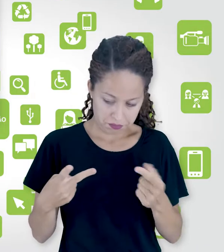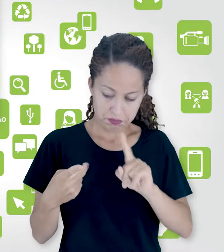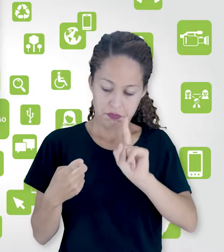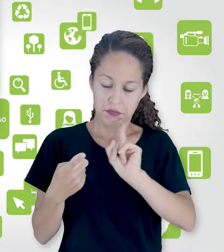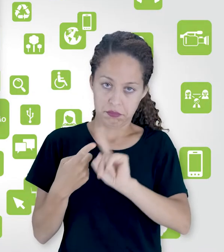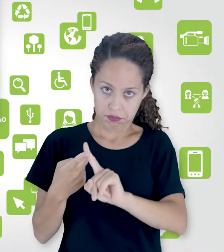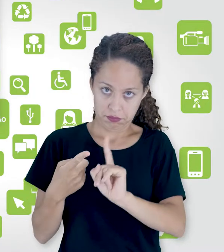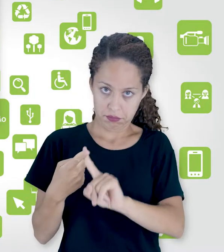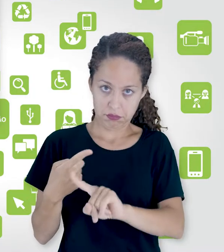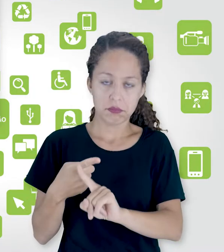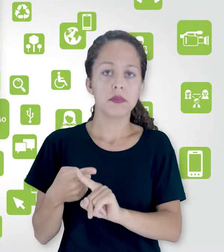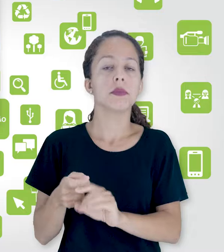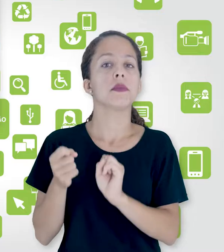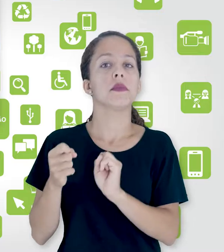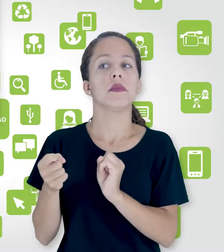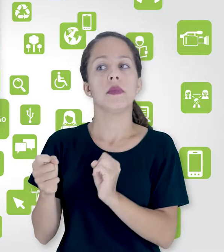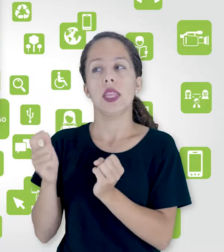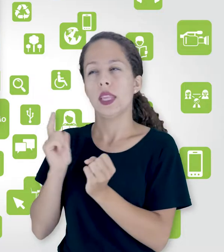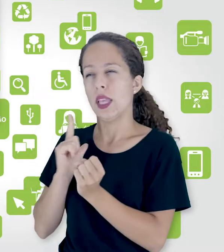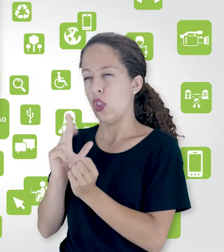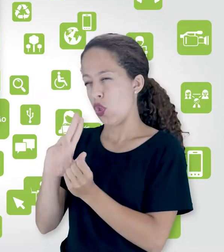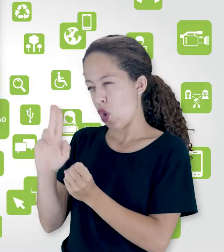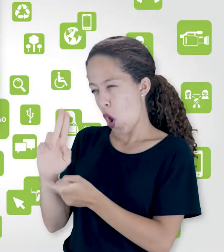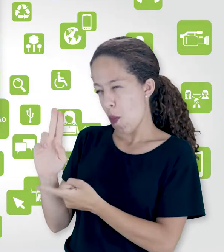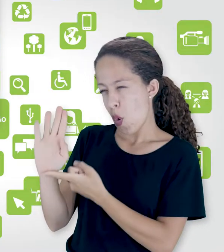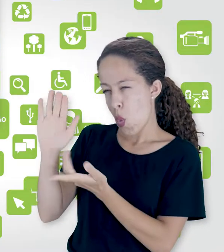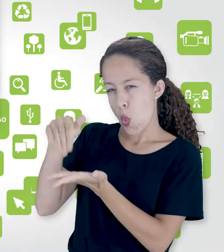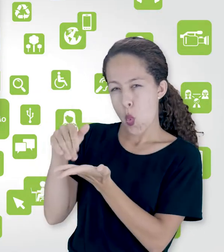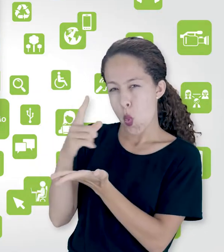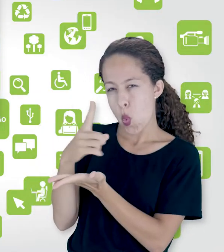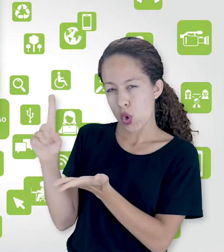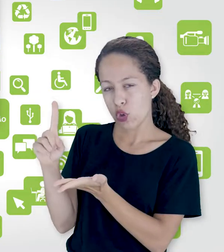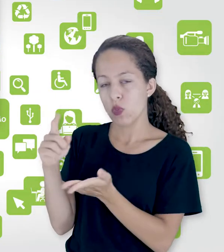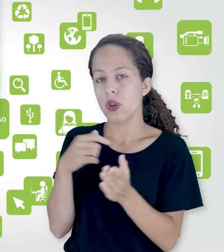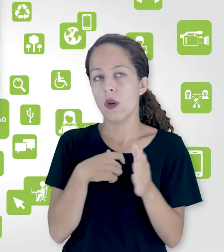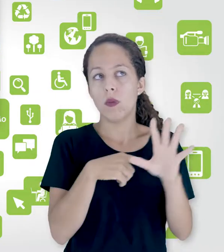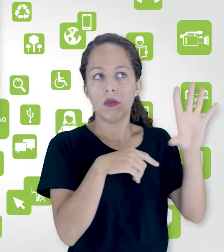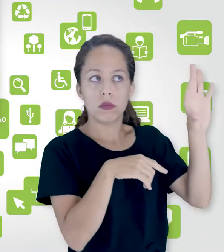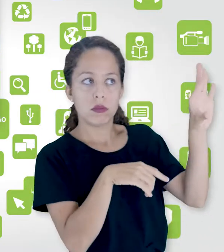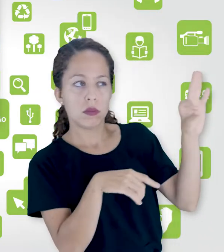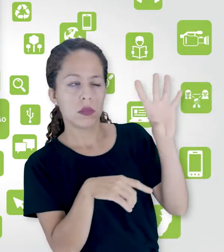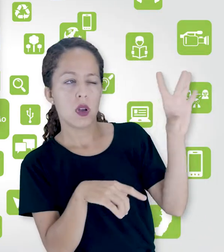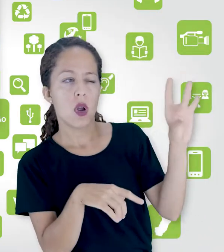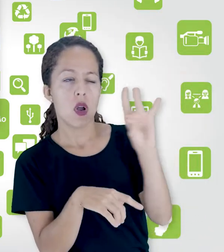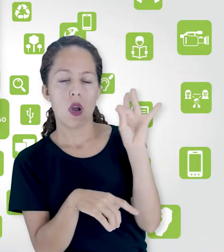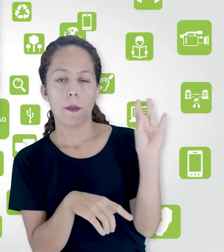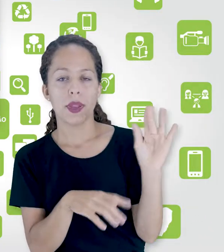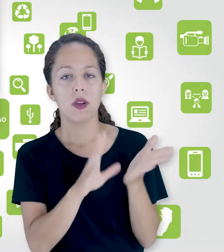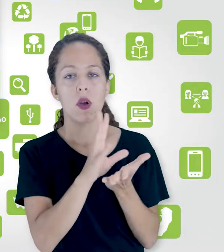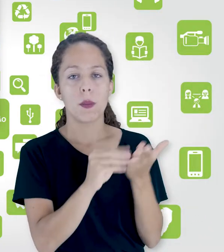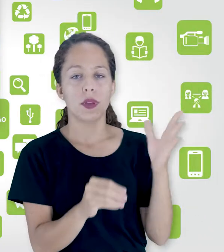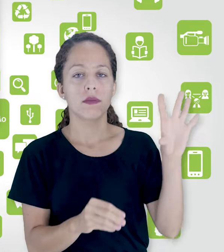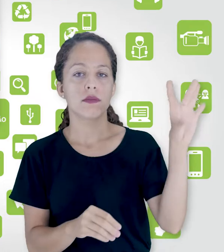copiar esse último nomezinho aqui no final, M-E-T, underline,